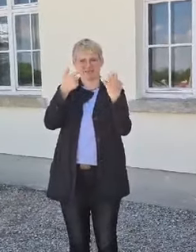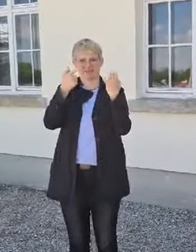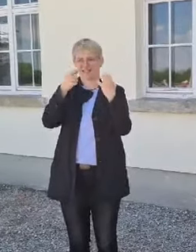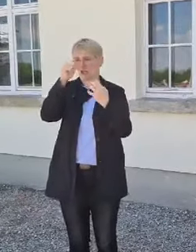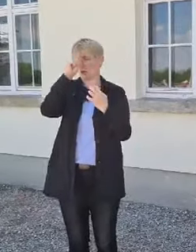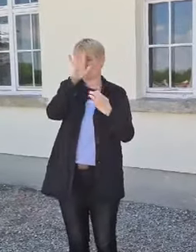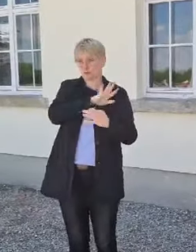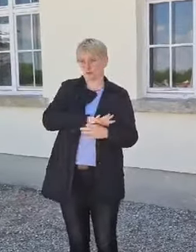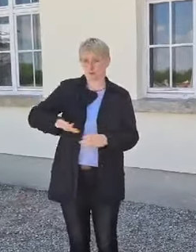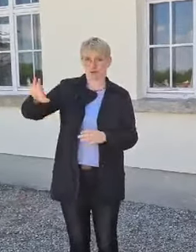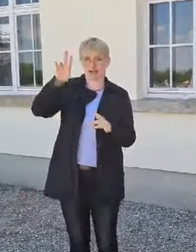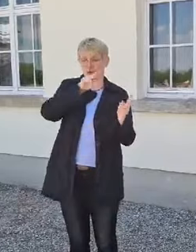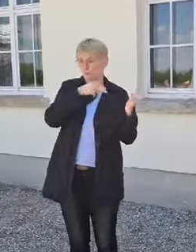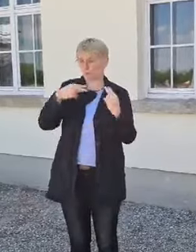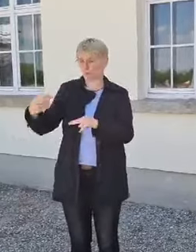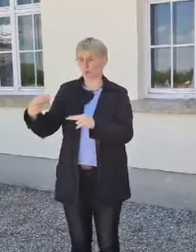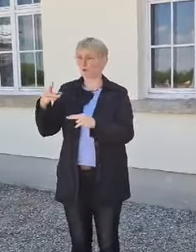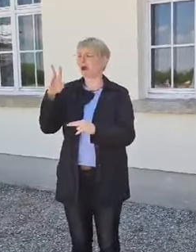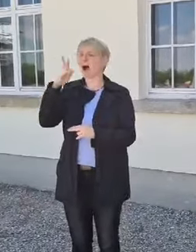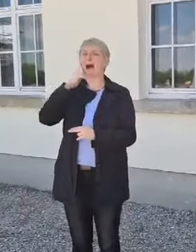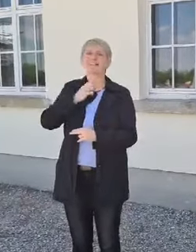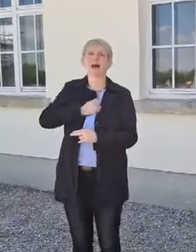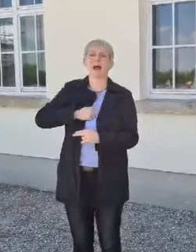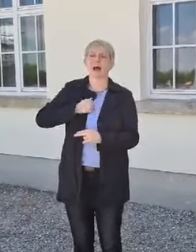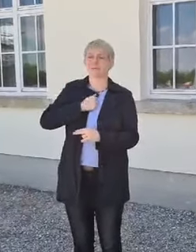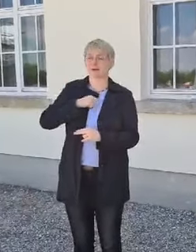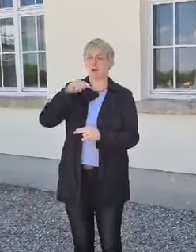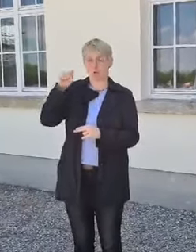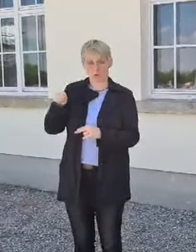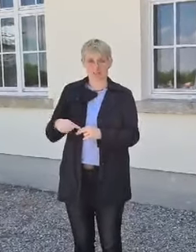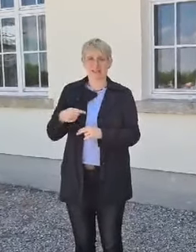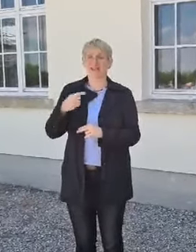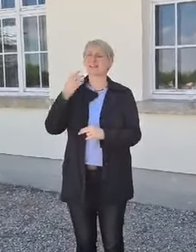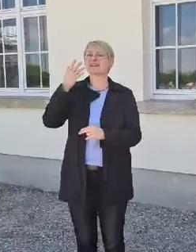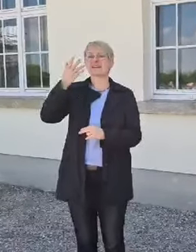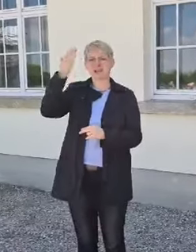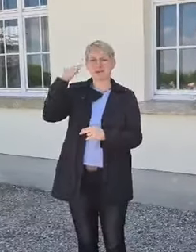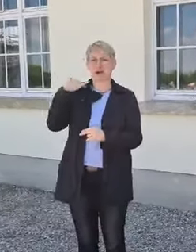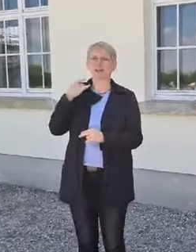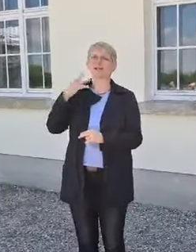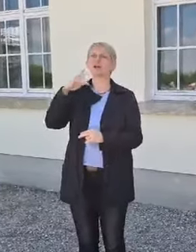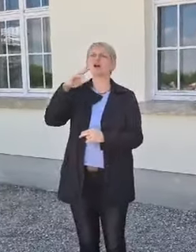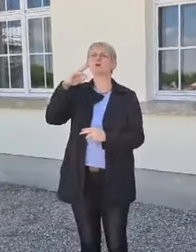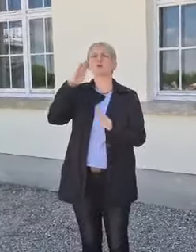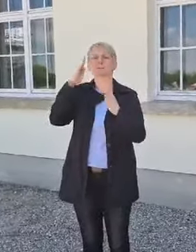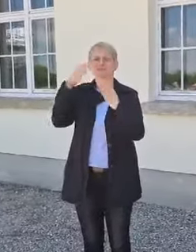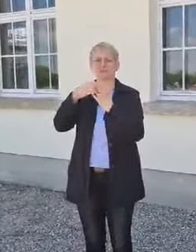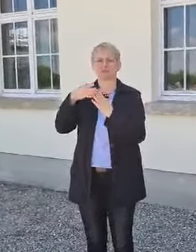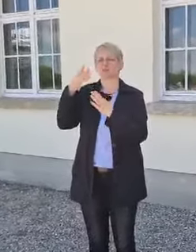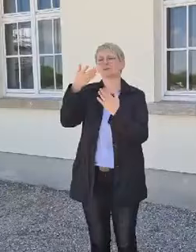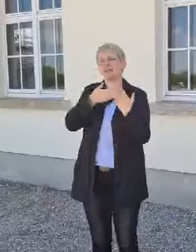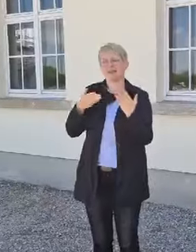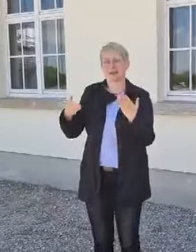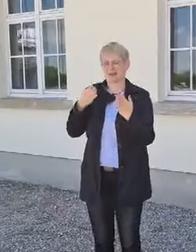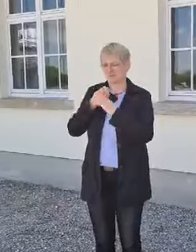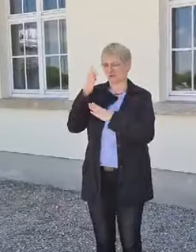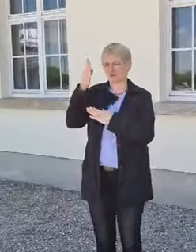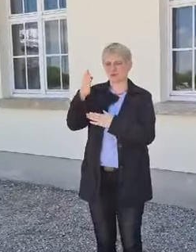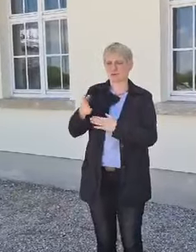Heimat, hat auch das ehemalige Konzentrationslager besucht. Und dieses Wiederkehren war wie eine Art Schock für